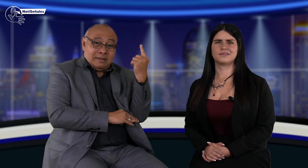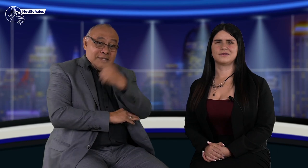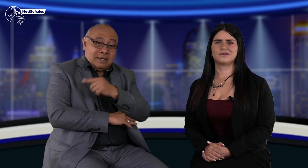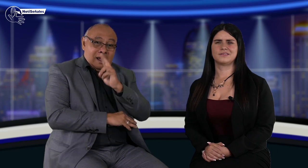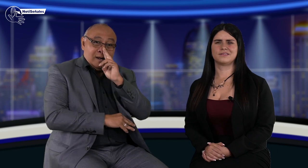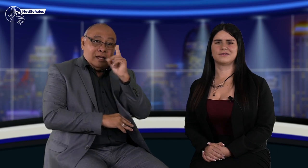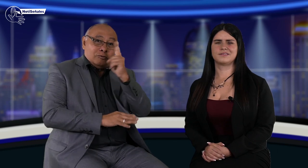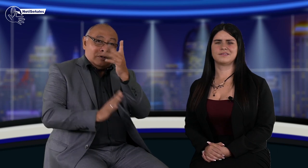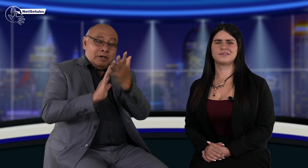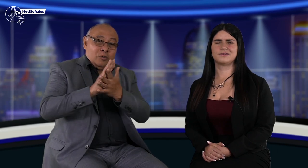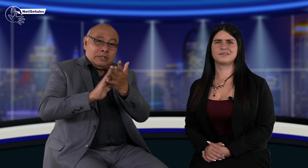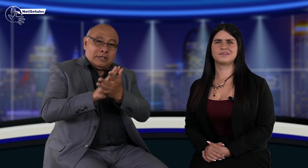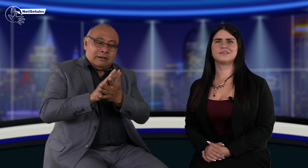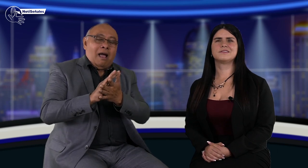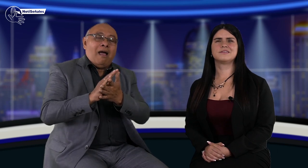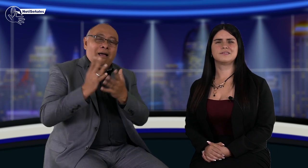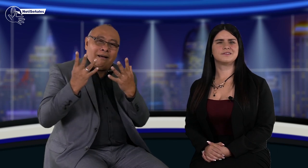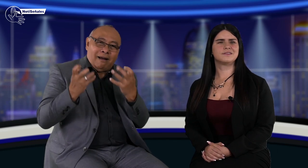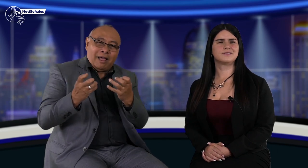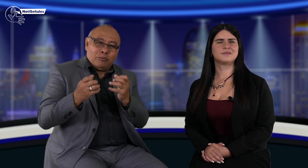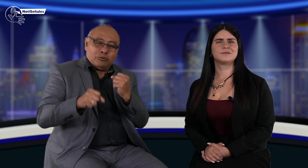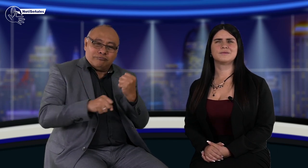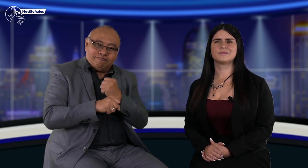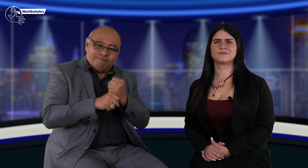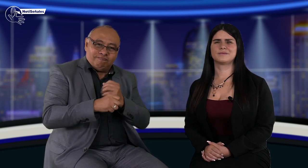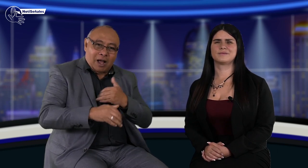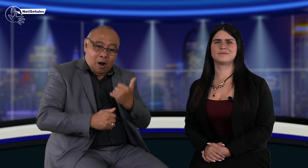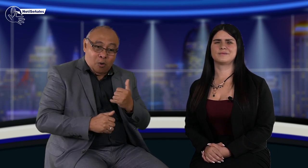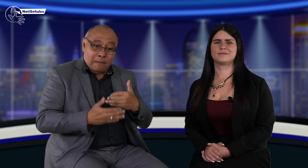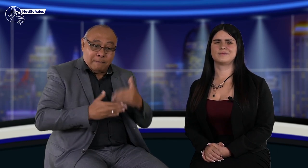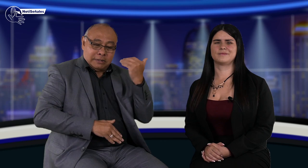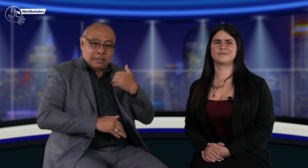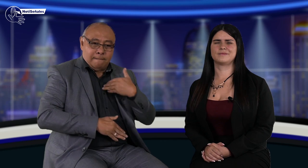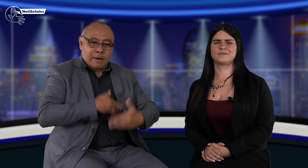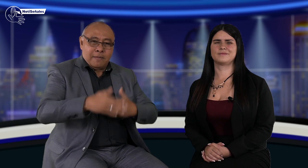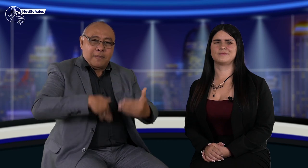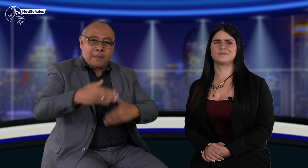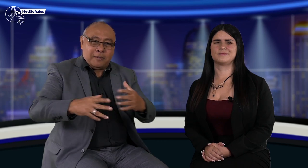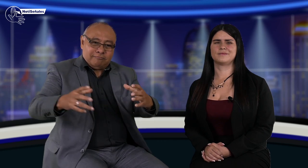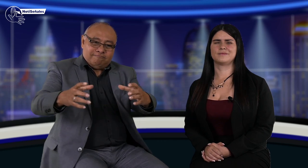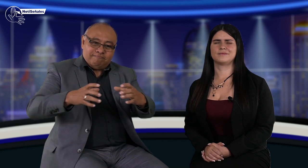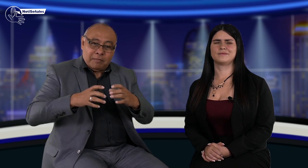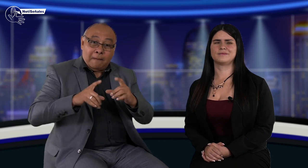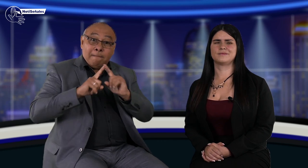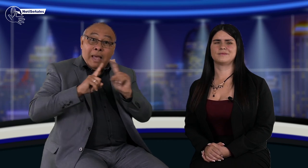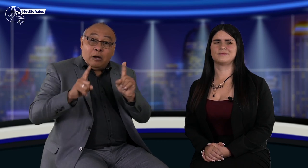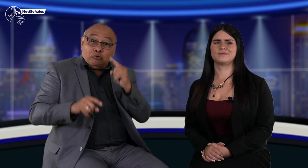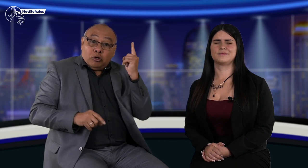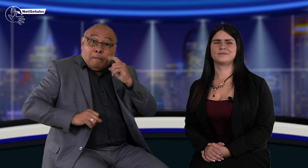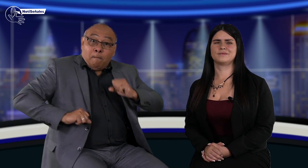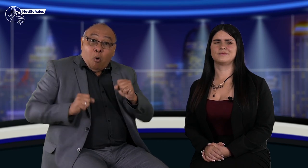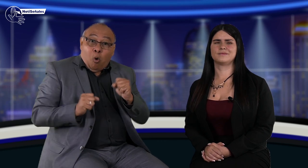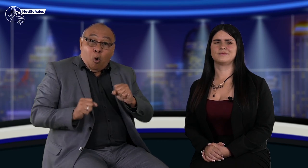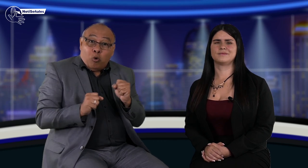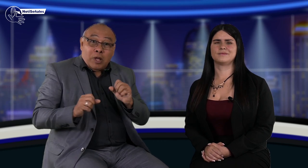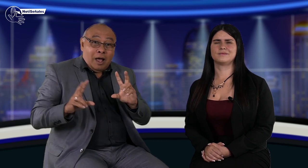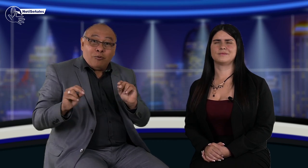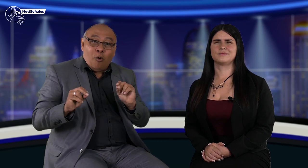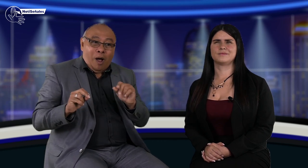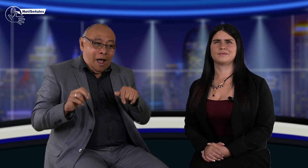mencionaba del Día Nacional de la Lengua de Señas, y que el producto de este ejercicio no solamente se